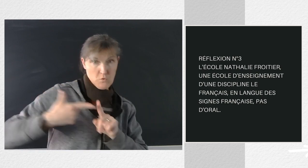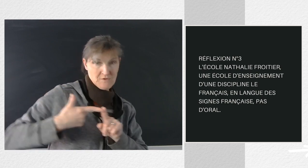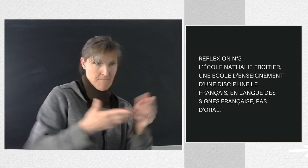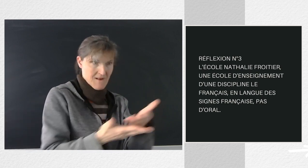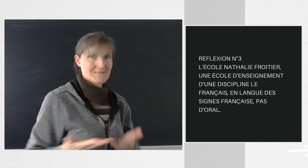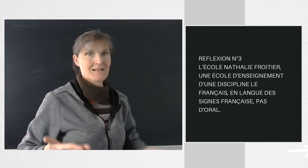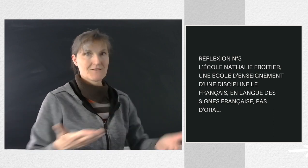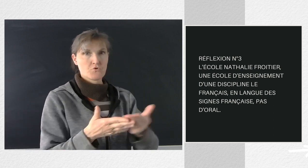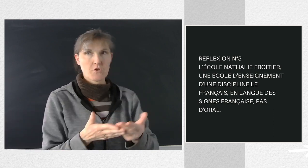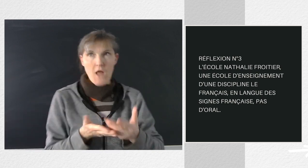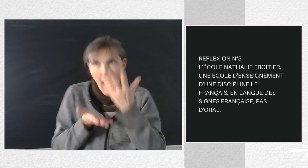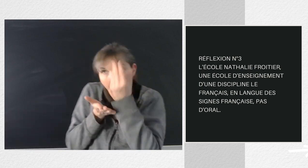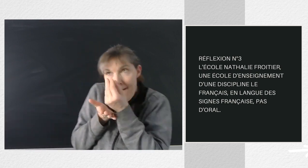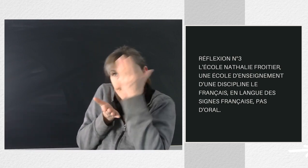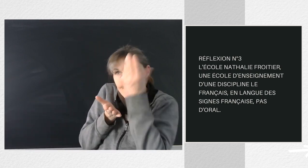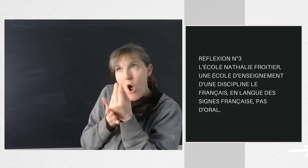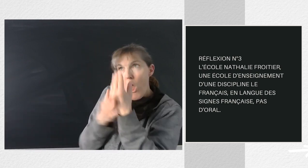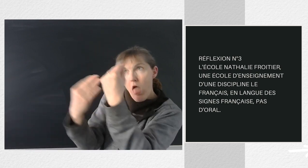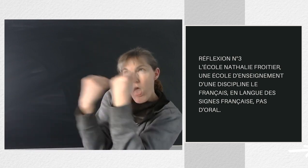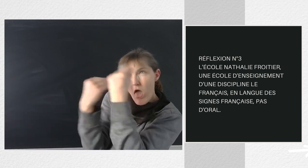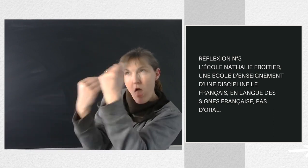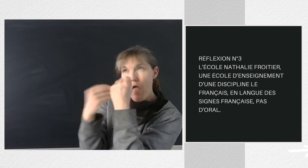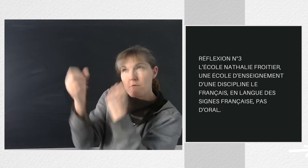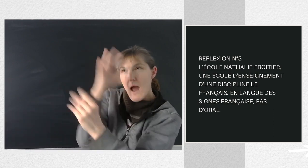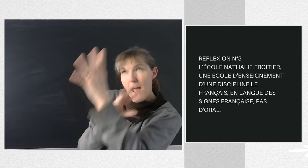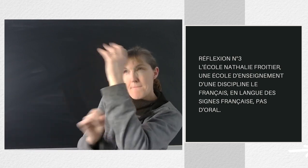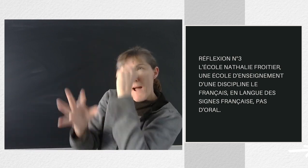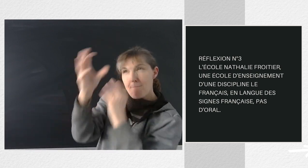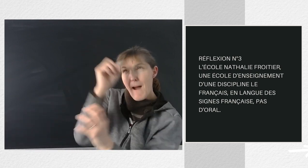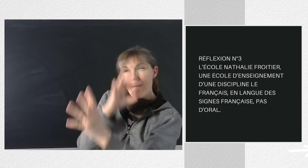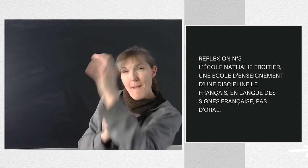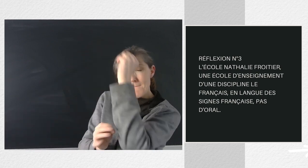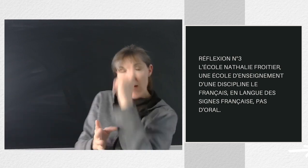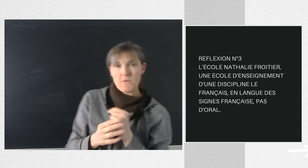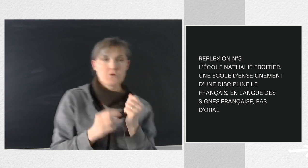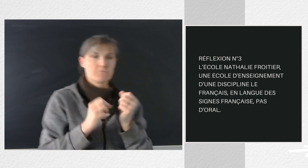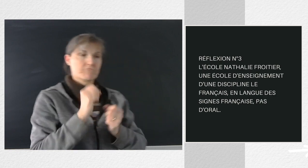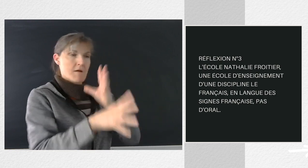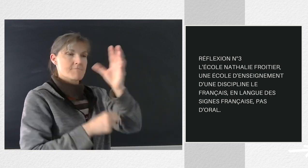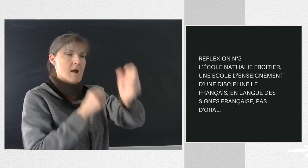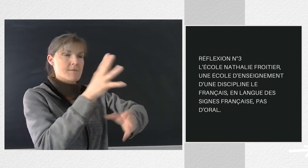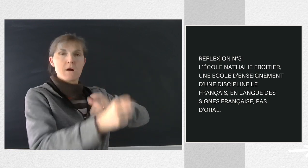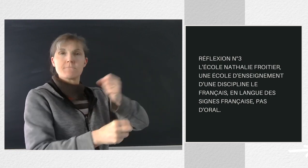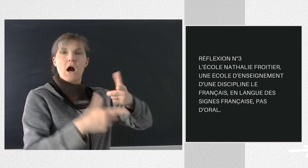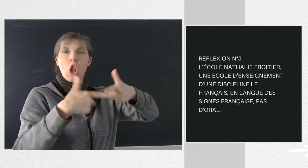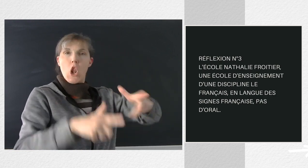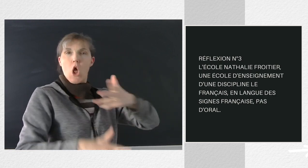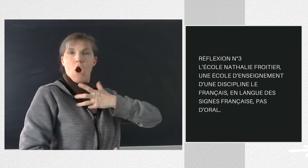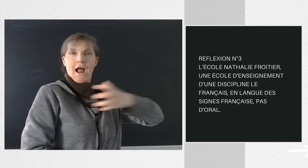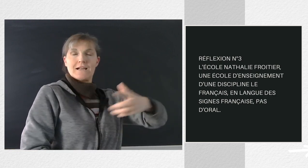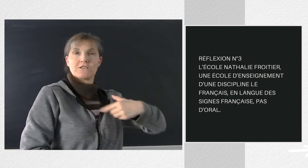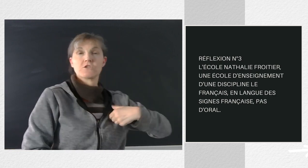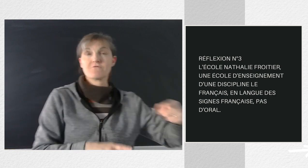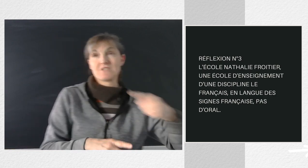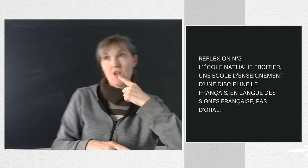apprendre une discipline avec la langue des signes. Une langue riche qui transmet un savoir. Dans cette situation, l'enfant est